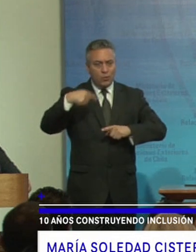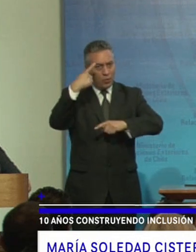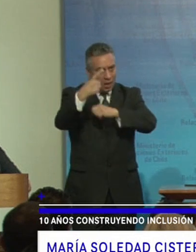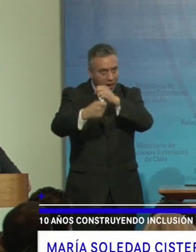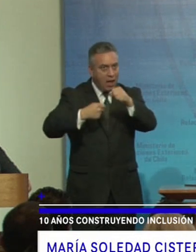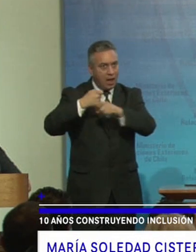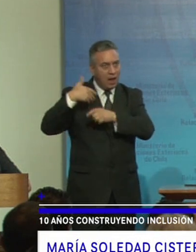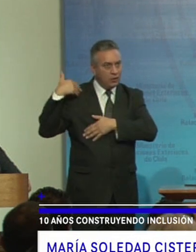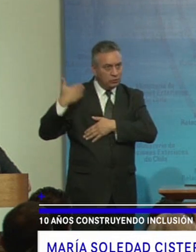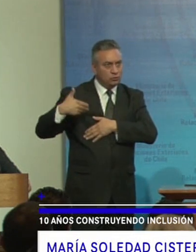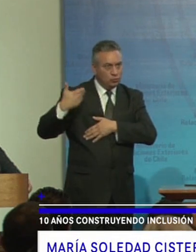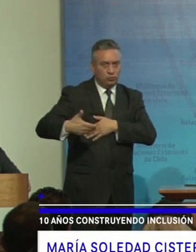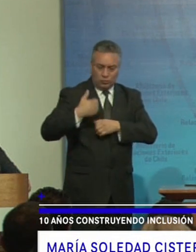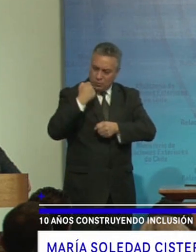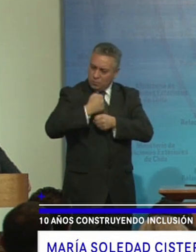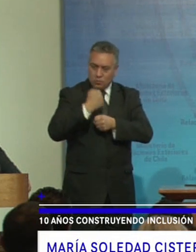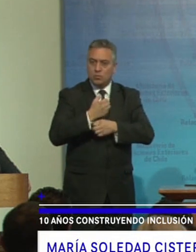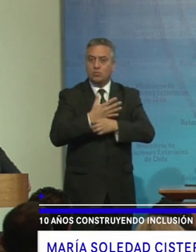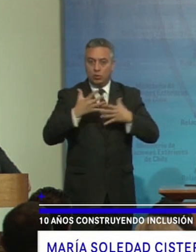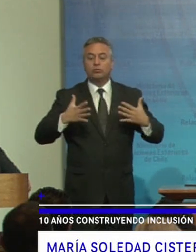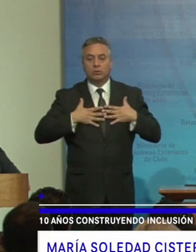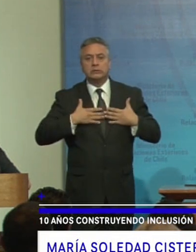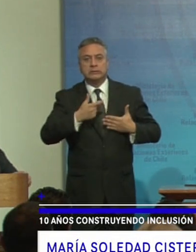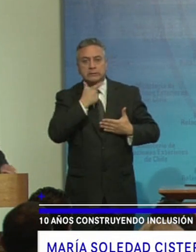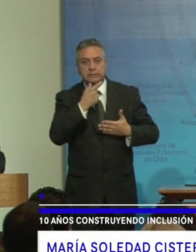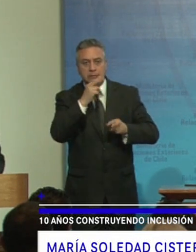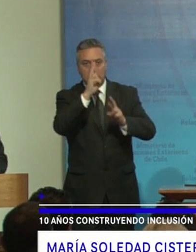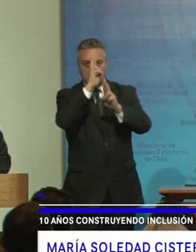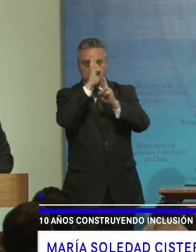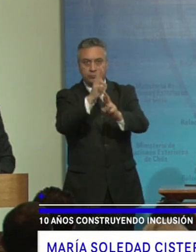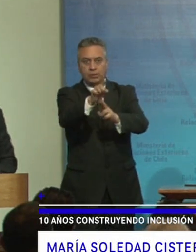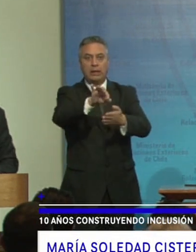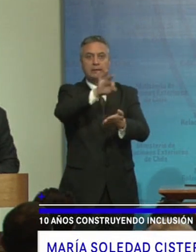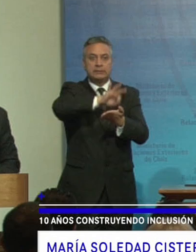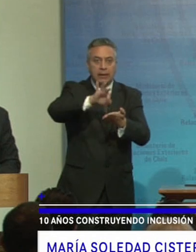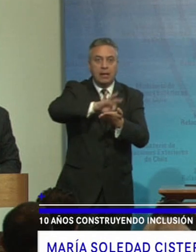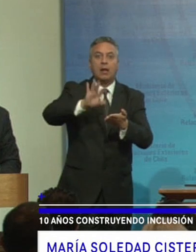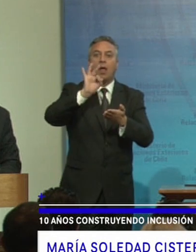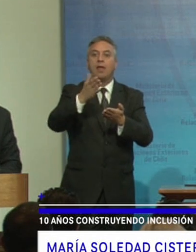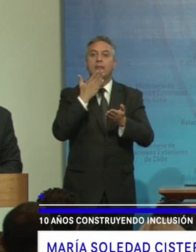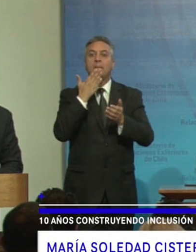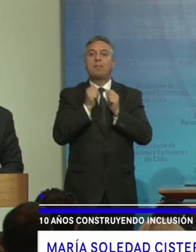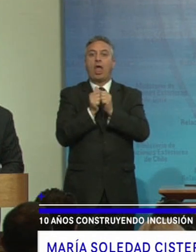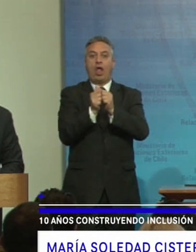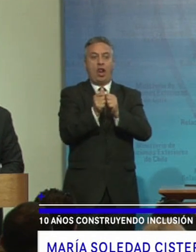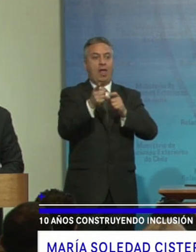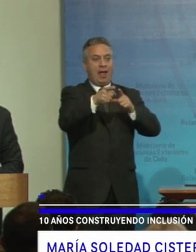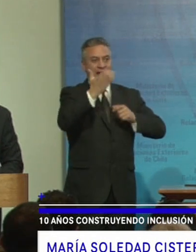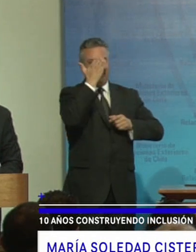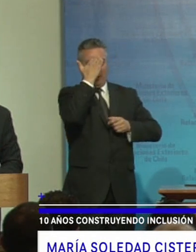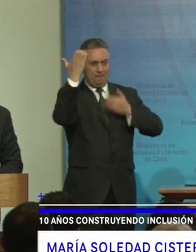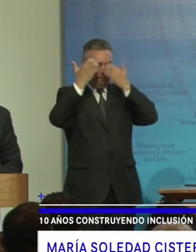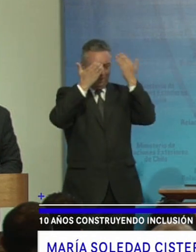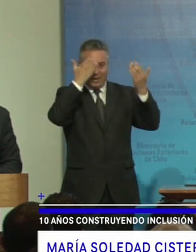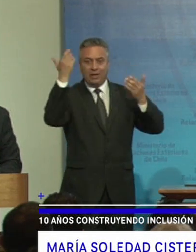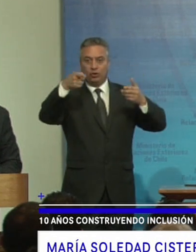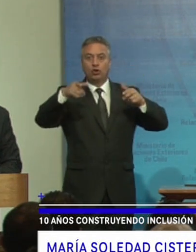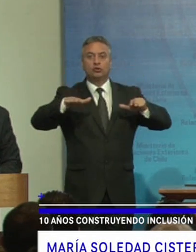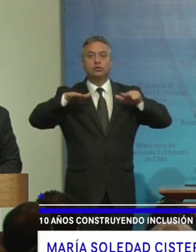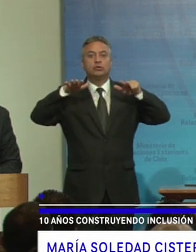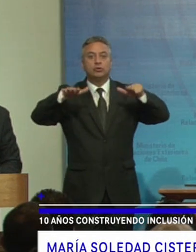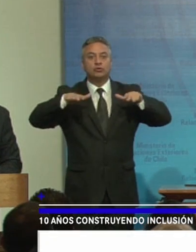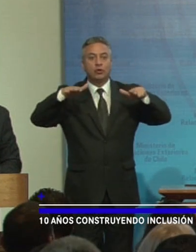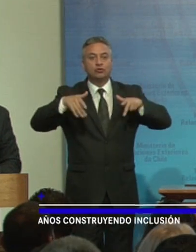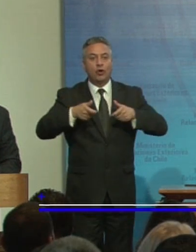y quiero rendir tributo tanto a la secretaría como a mis colegas los expertos del comité los 18